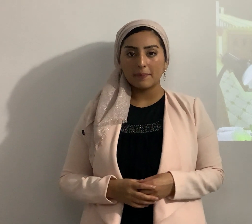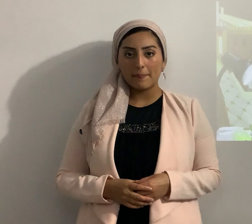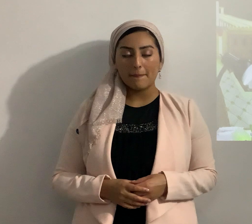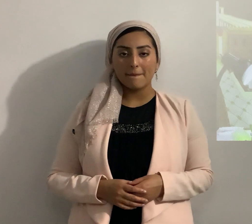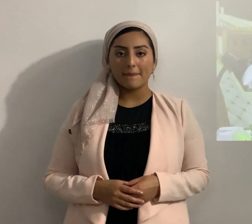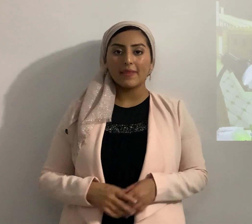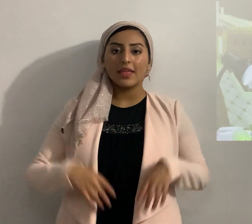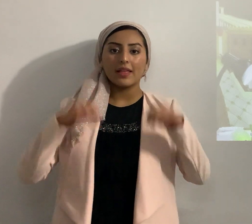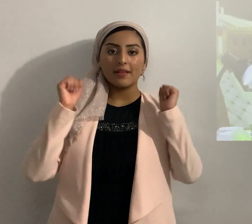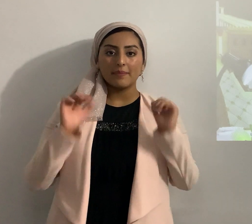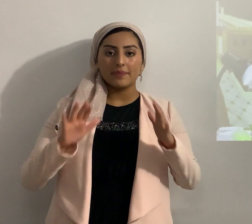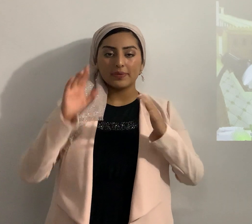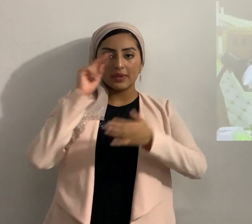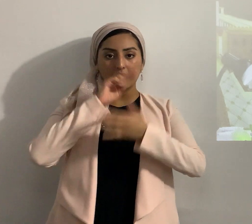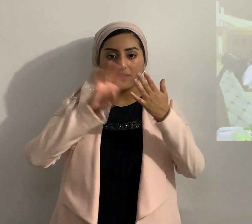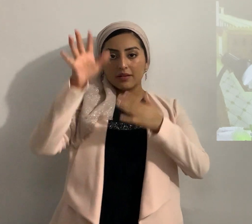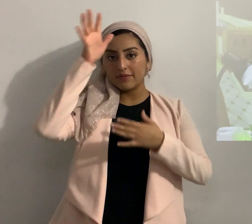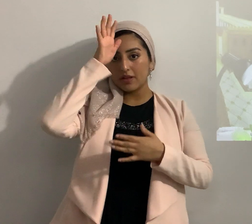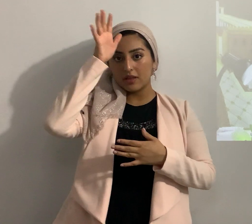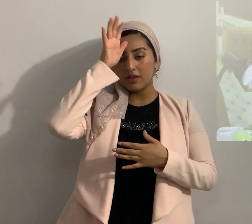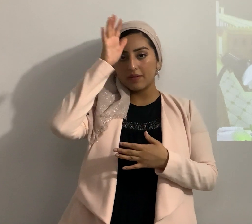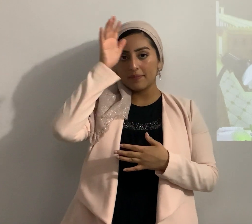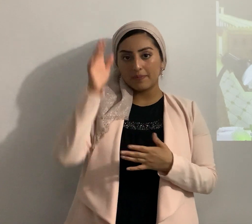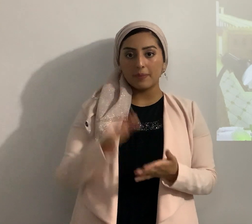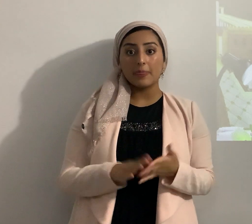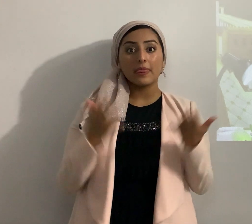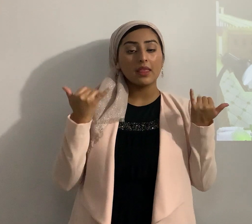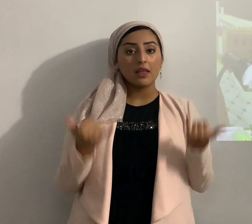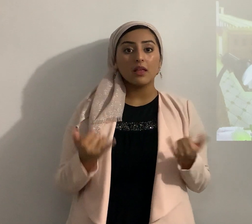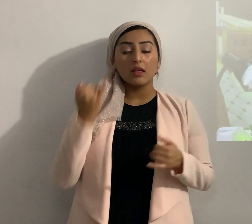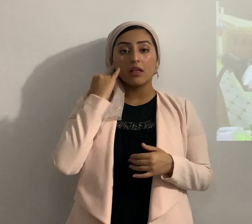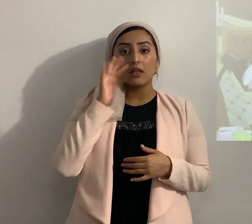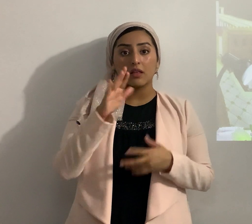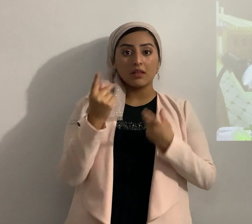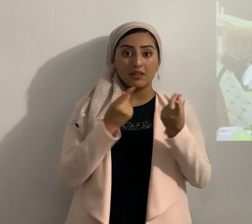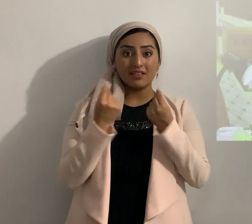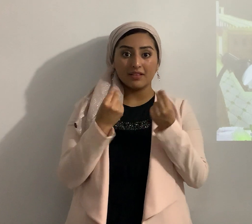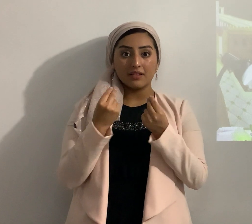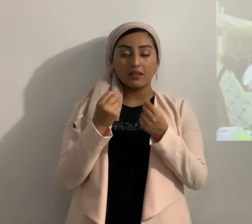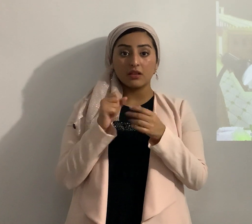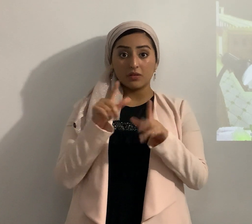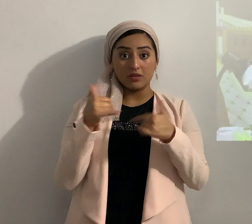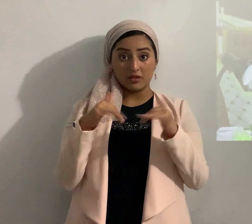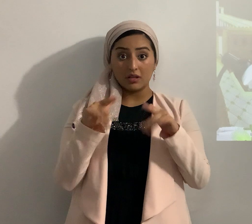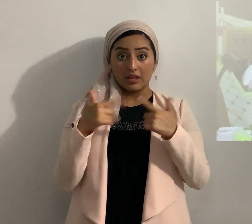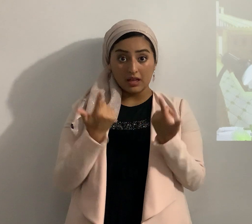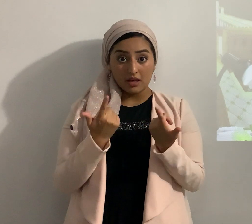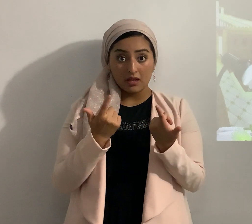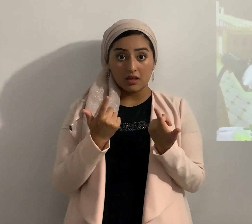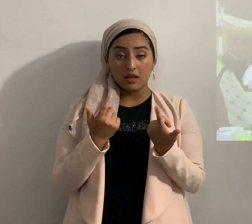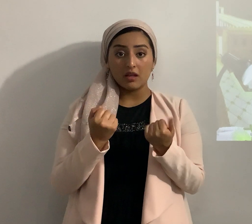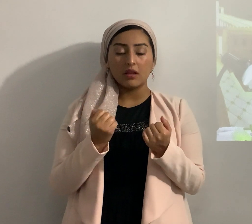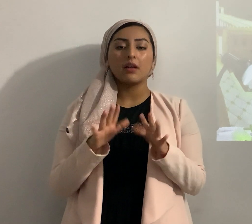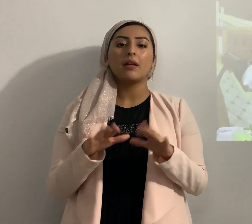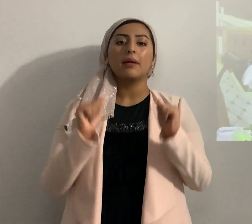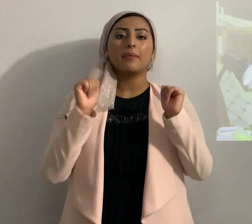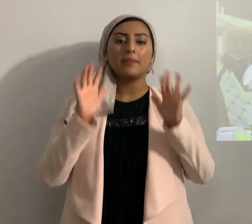bendito es el abacadús ahora si tú hiciste esas cosas y vives bendito Yahweh